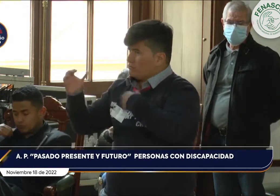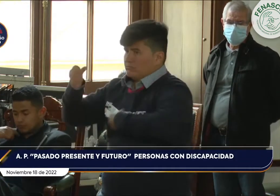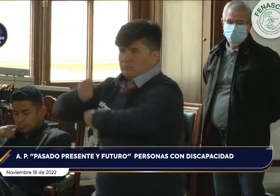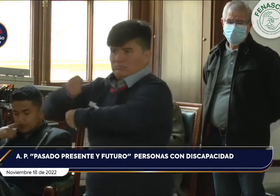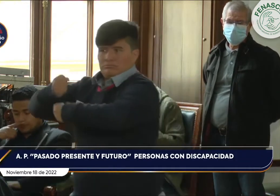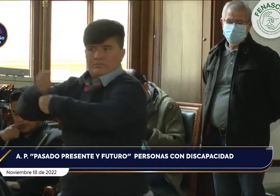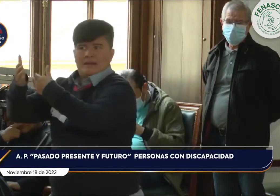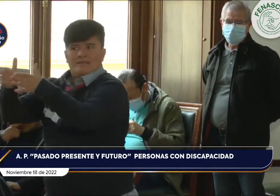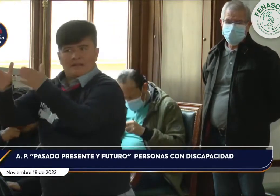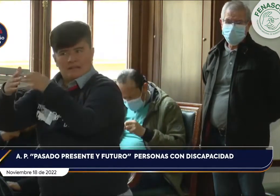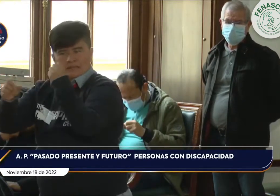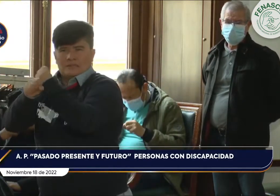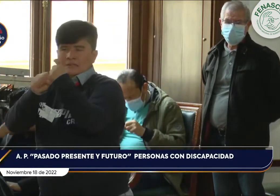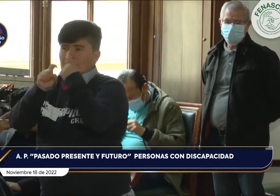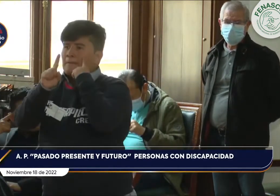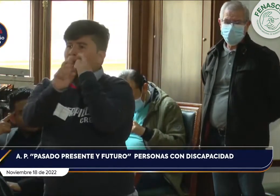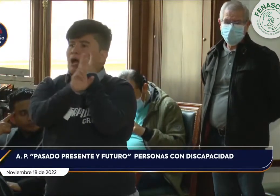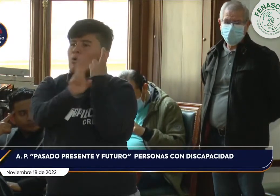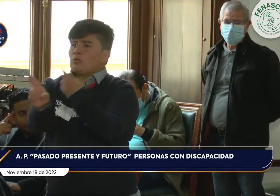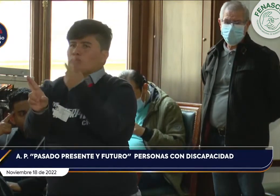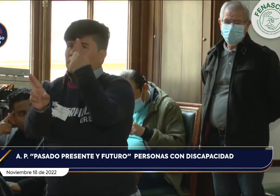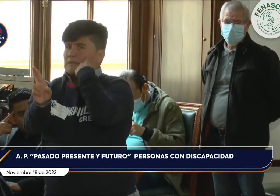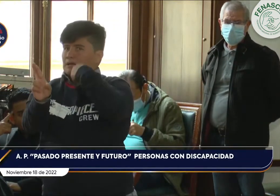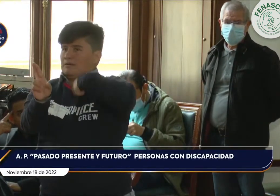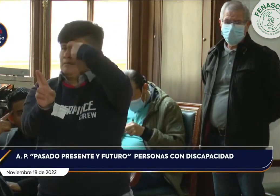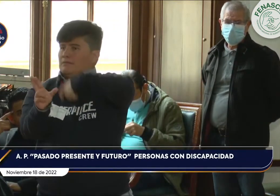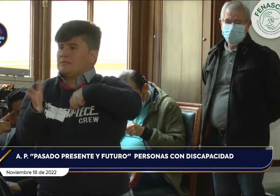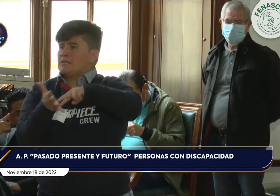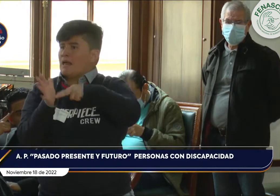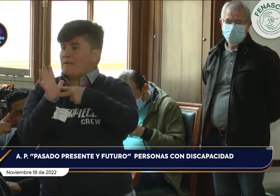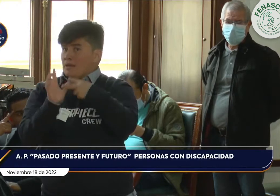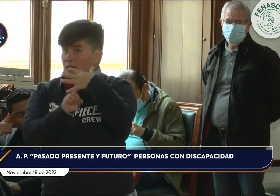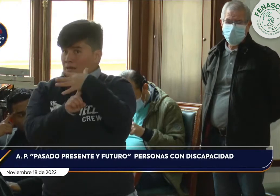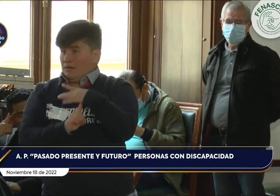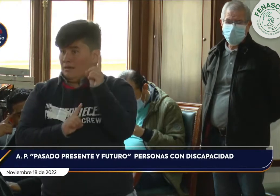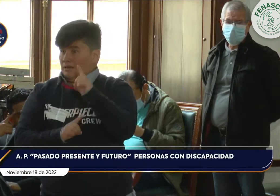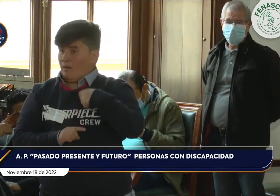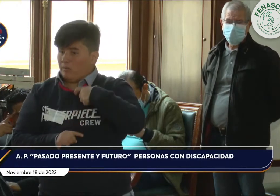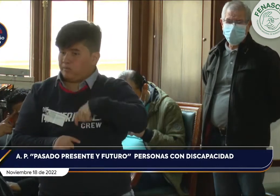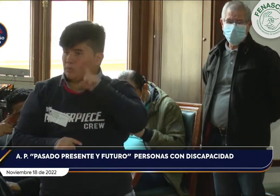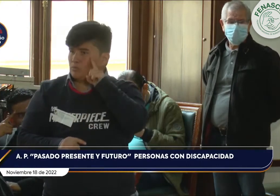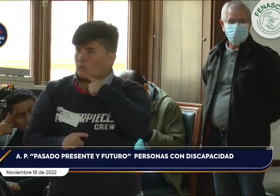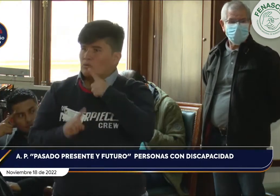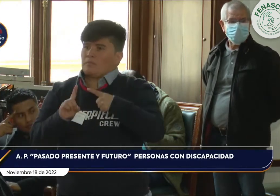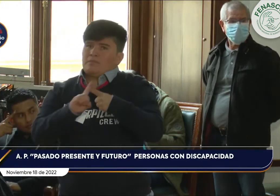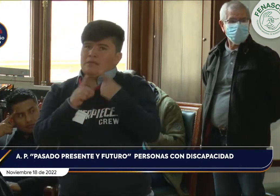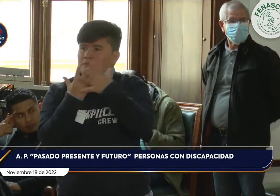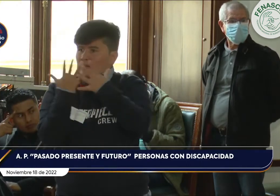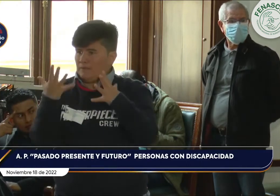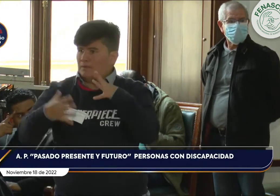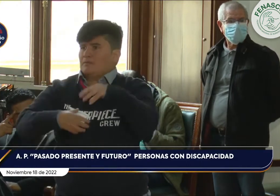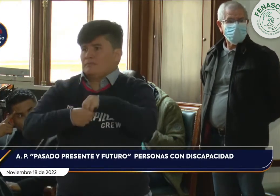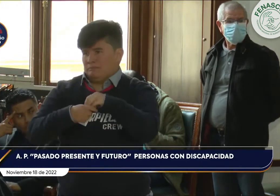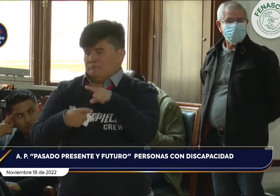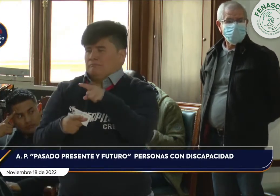asociación nuestra, se sienten discriminadas y no tienen la oportunidad ni laborales ni en otros espacios.